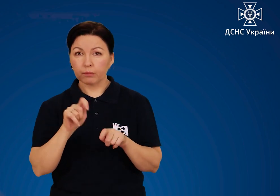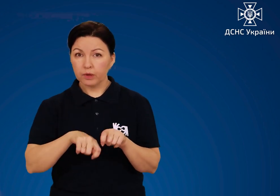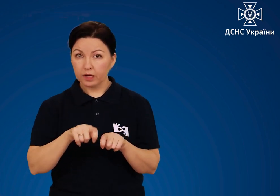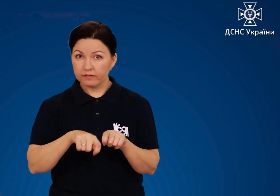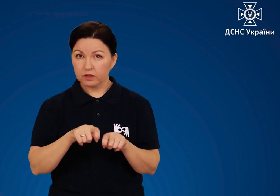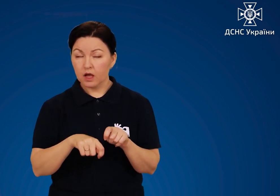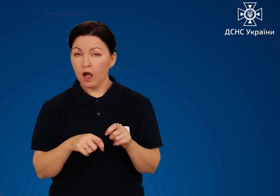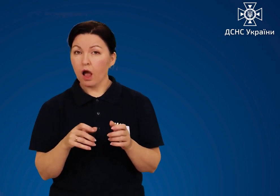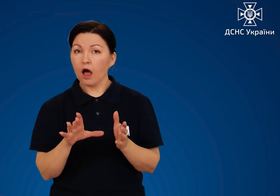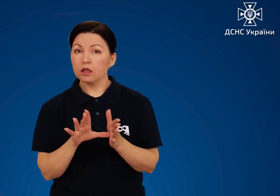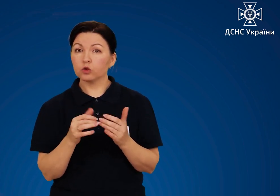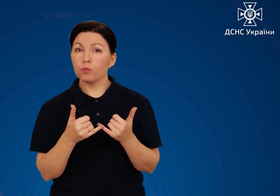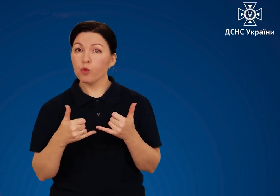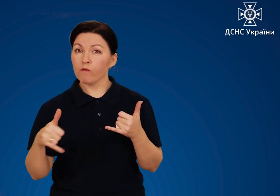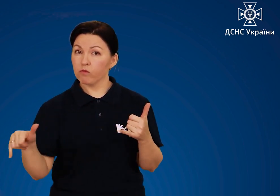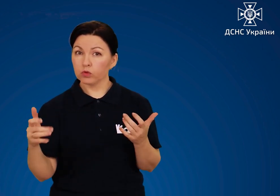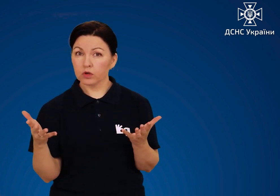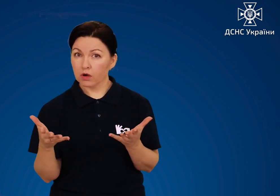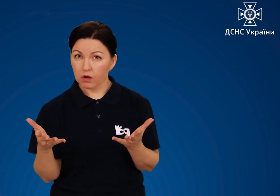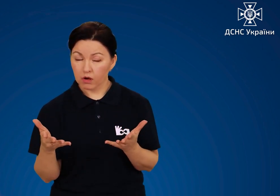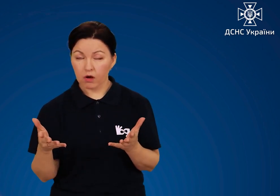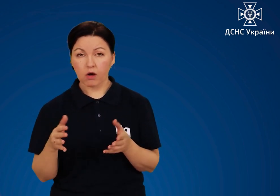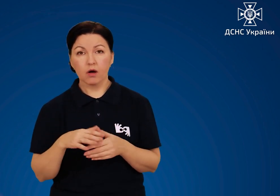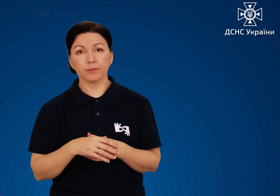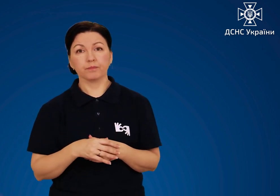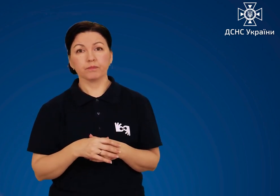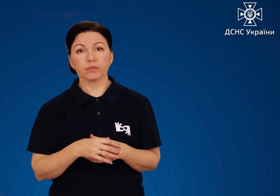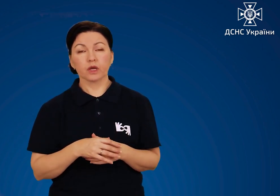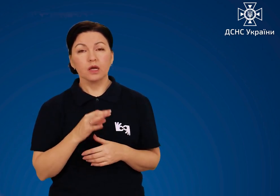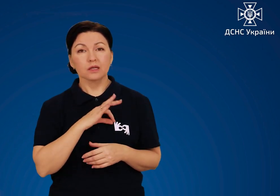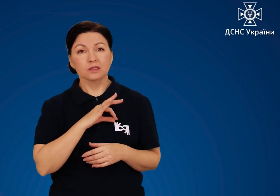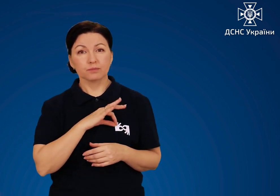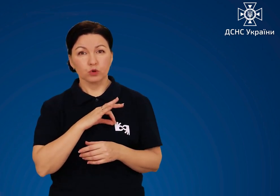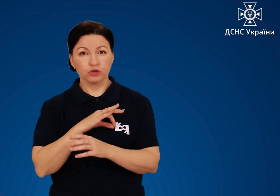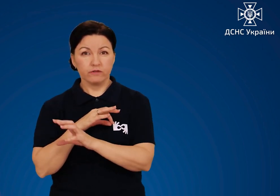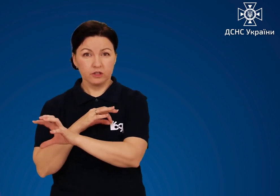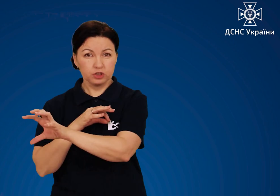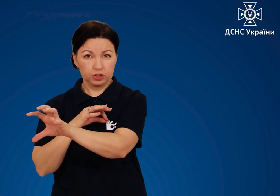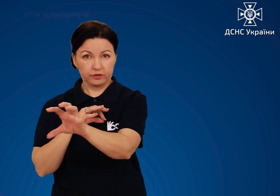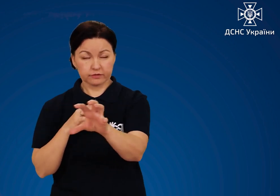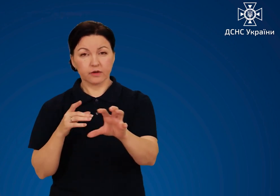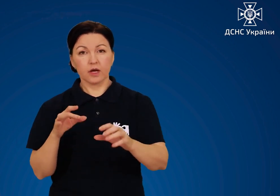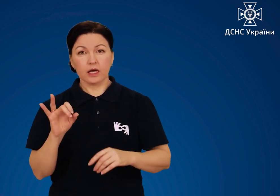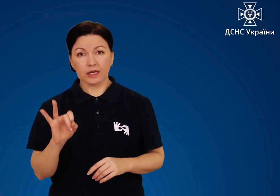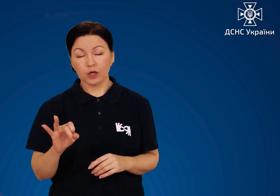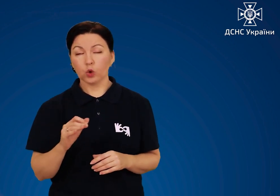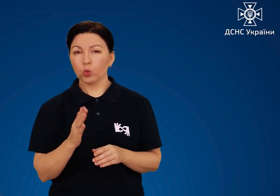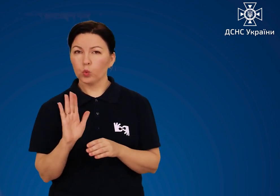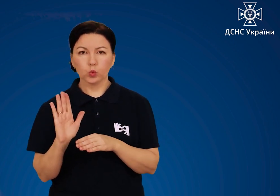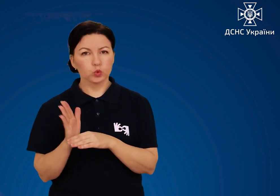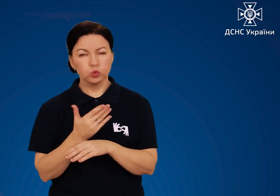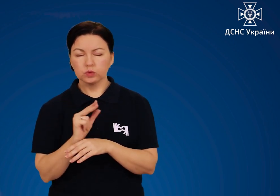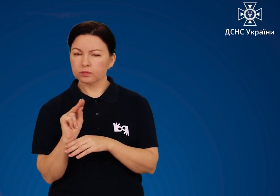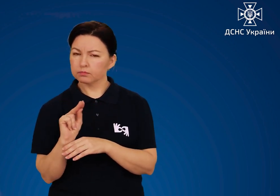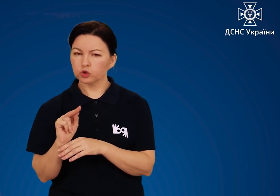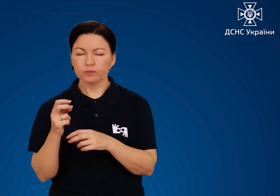необхідно перевірити стан електропроводки, споживачів та усунути їх пошкодження.